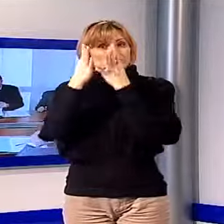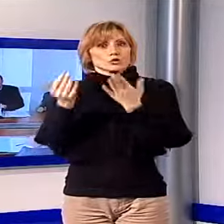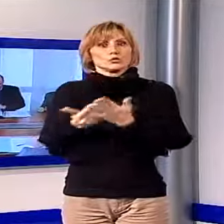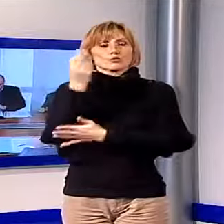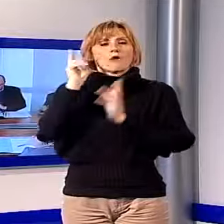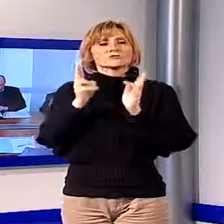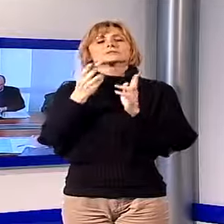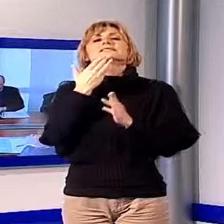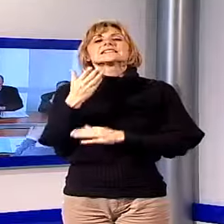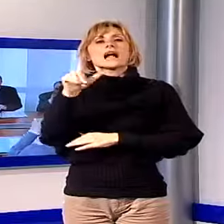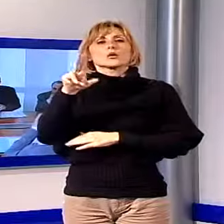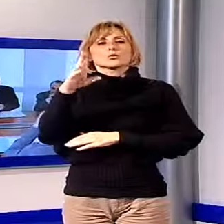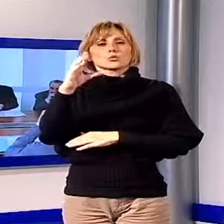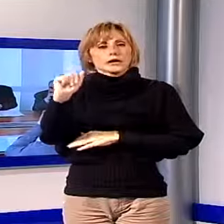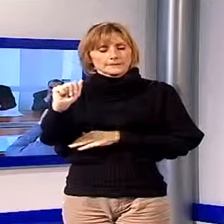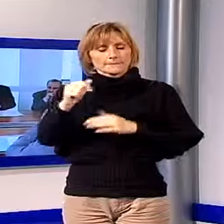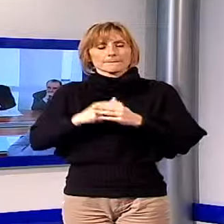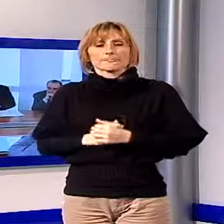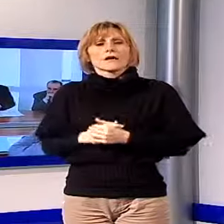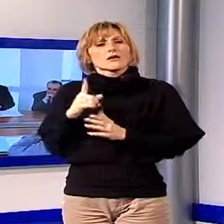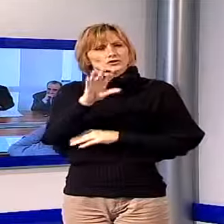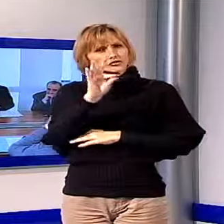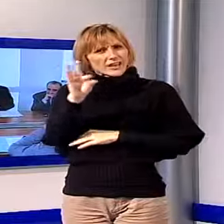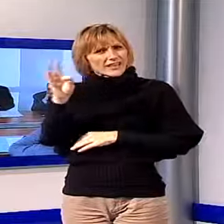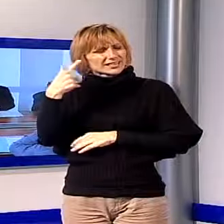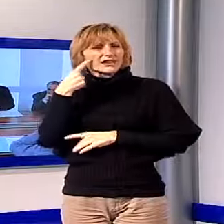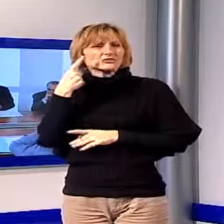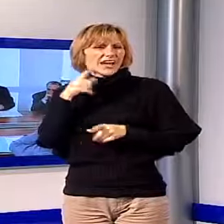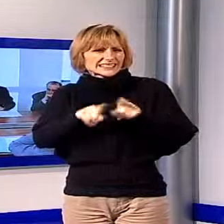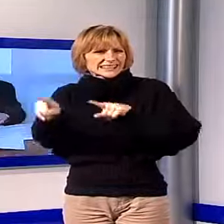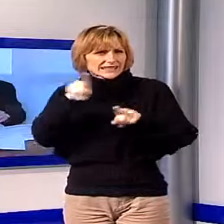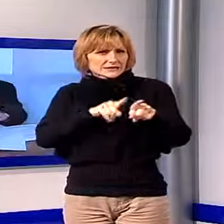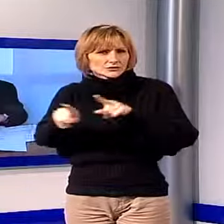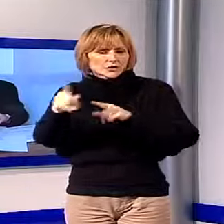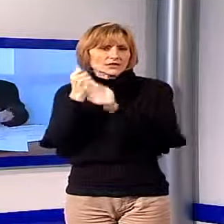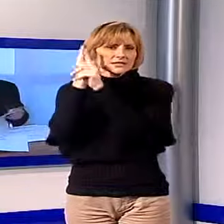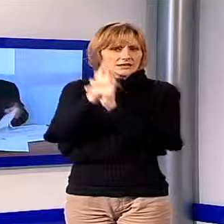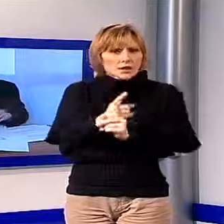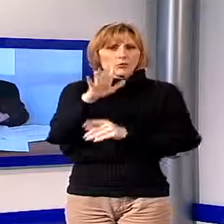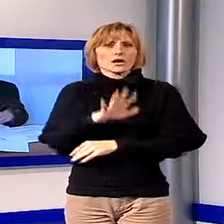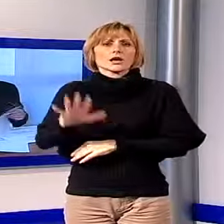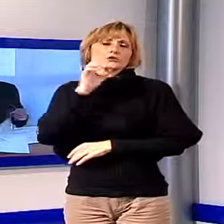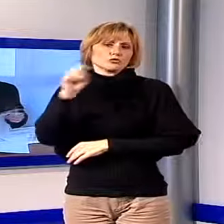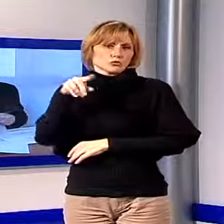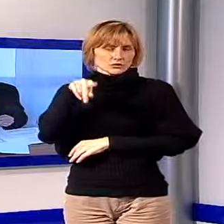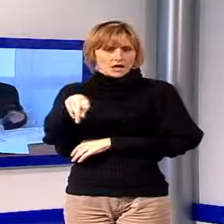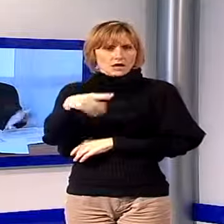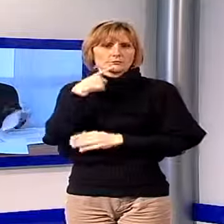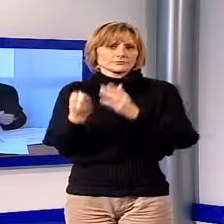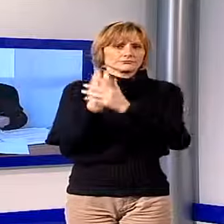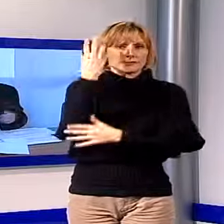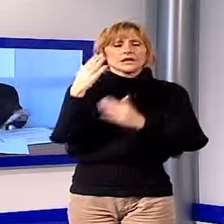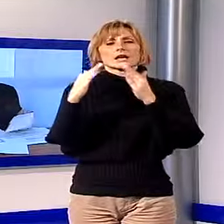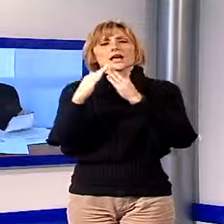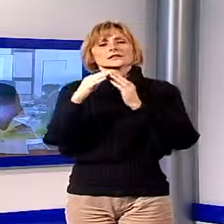ospedale San Luca. Scelte che vanno nella direzione già tracciata dalla regione toscana e cioè la creazione di case della salute